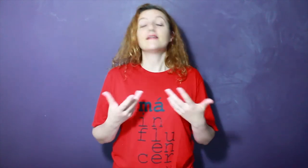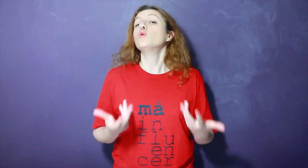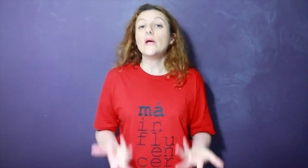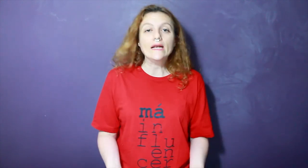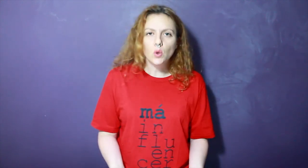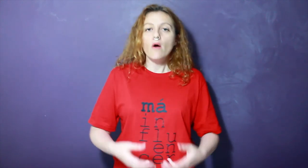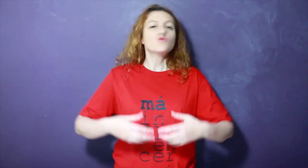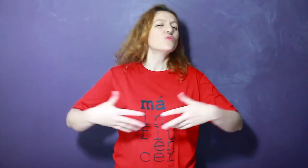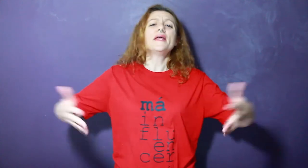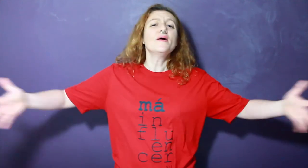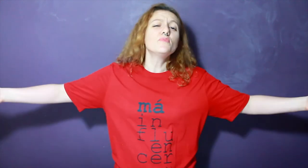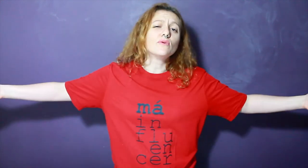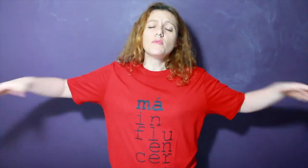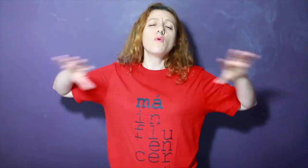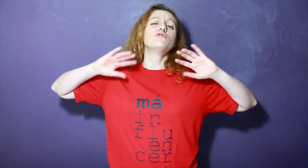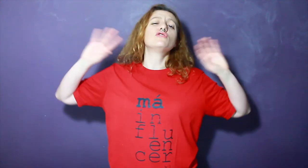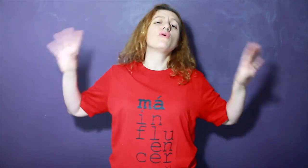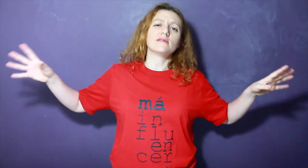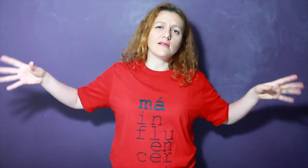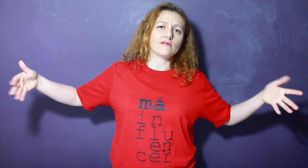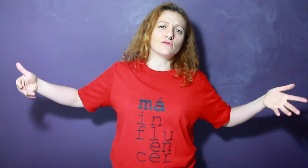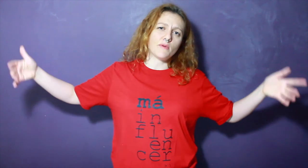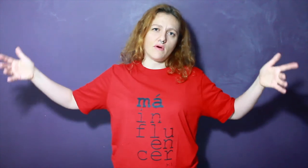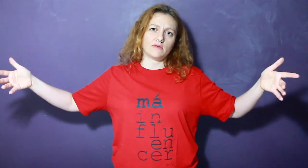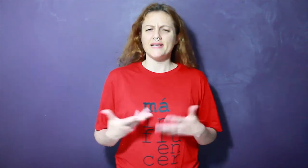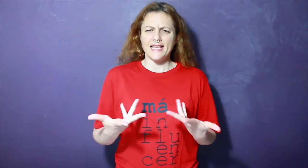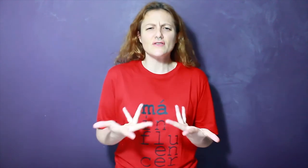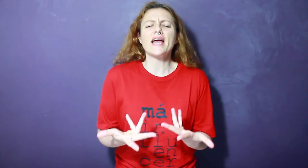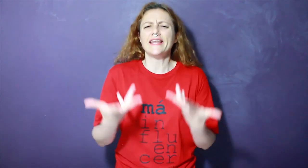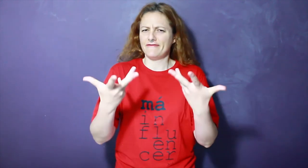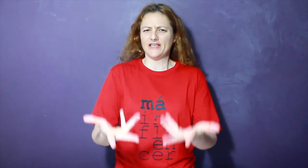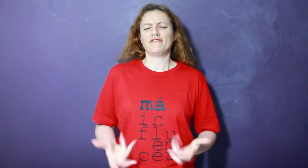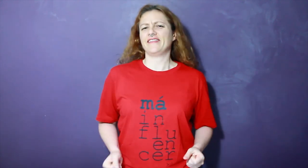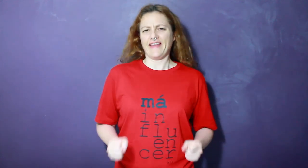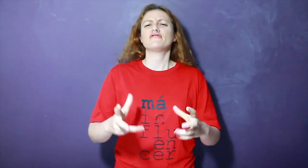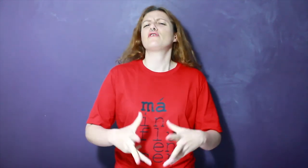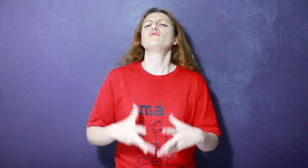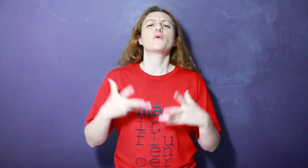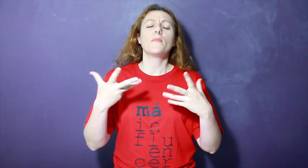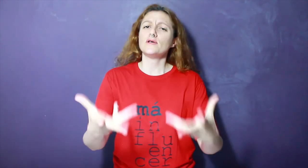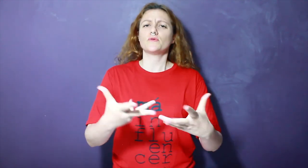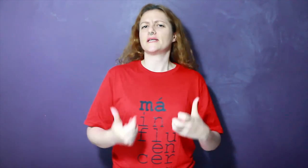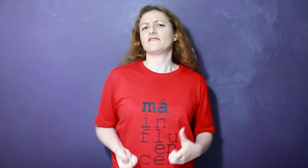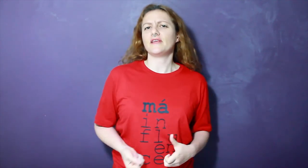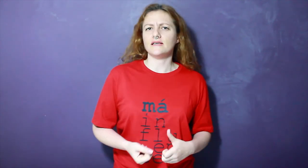tranquilo. É algo super amplo. Cabe um monte de coisa dentro do propósito. Mas é isso que a galera vai te vender. Que te falta um propósito para ser feliz.